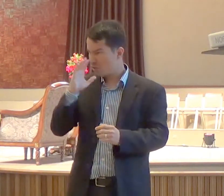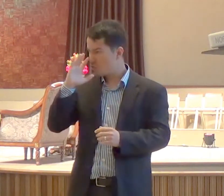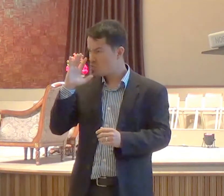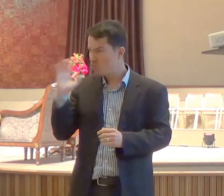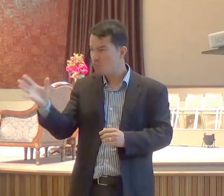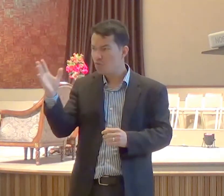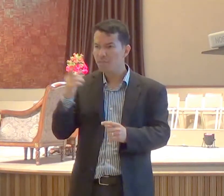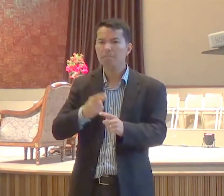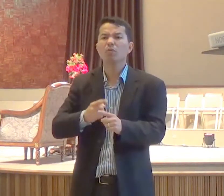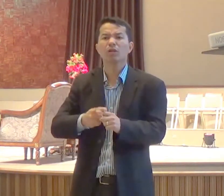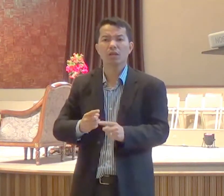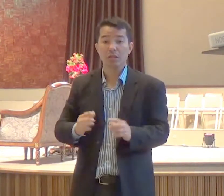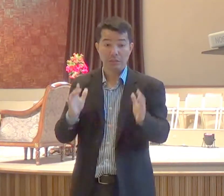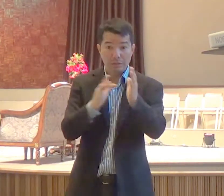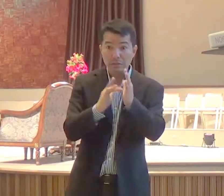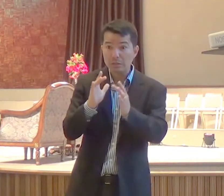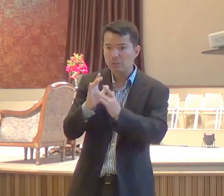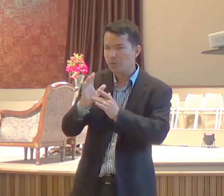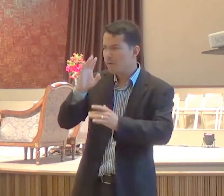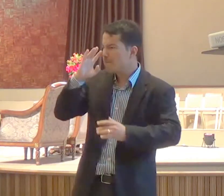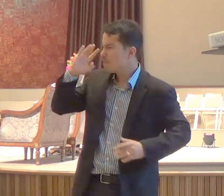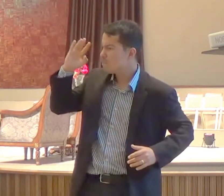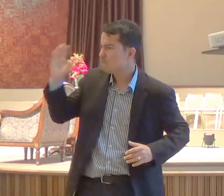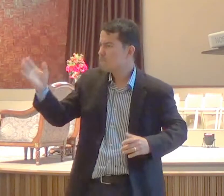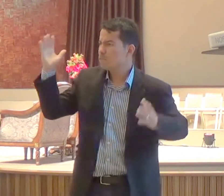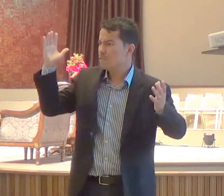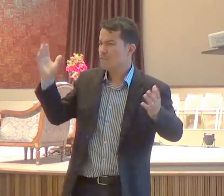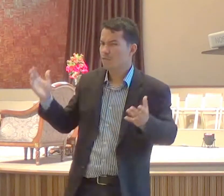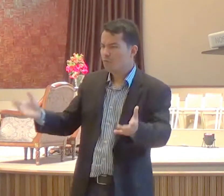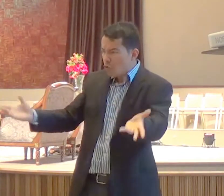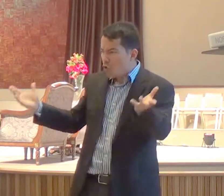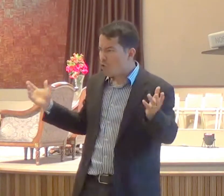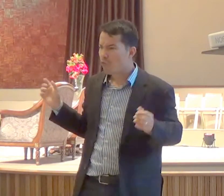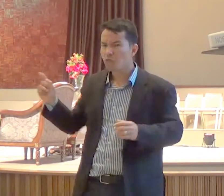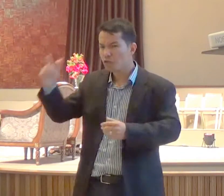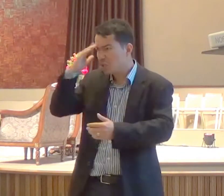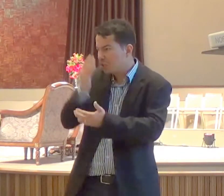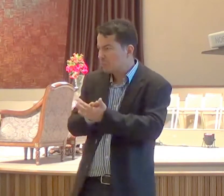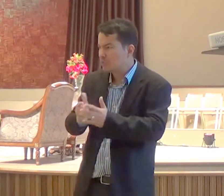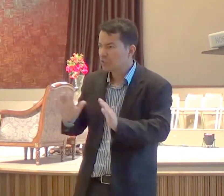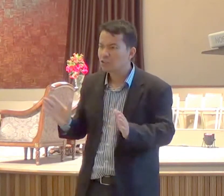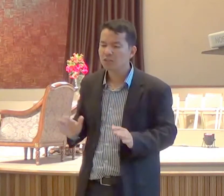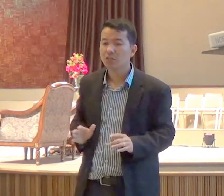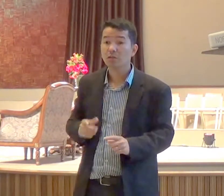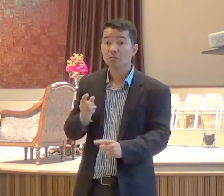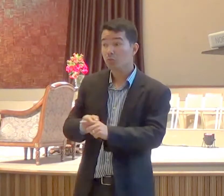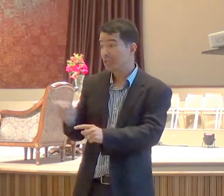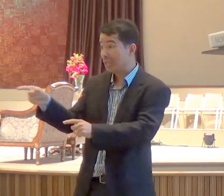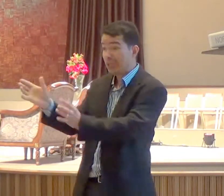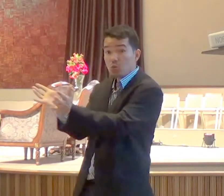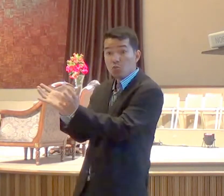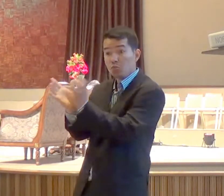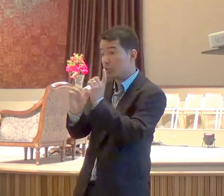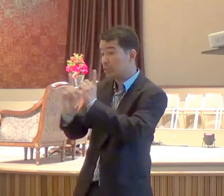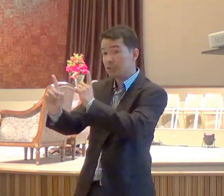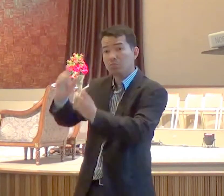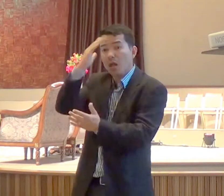Jesus repreendeu a incredulidade, não repreendeu porque eles não entenderam, não entender não é pecado, a incredulidade é